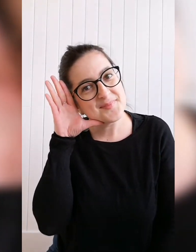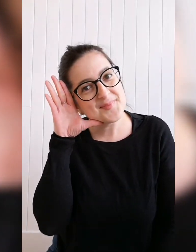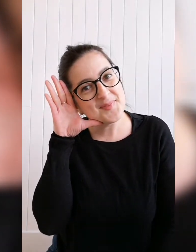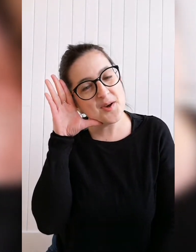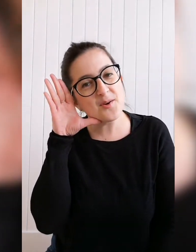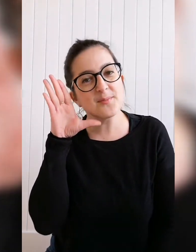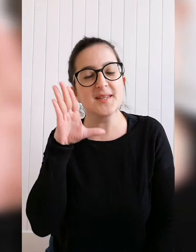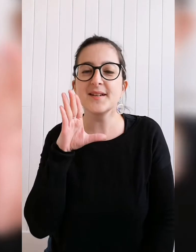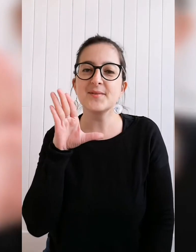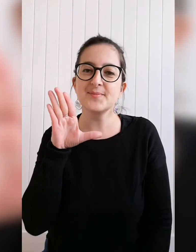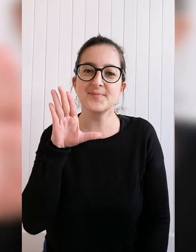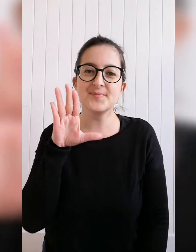Dormir.